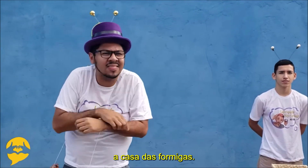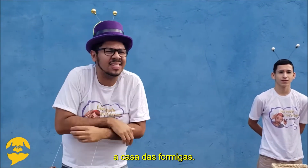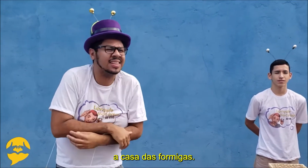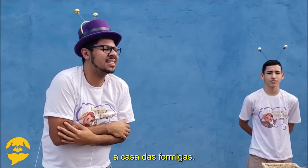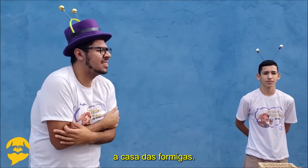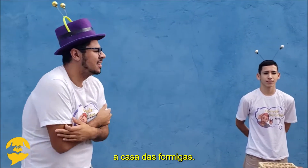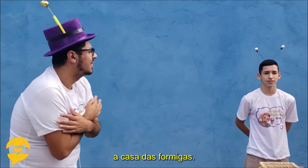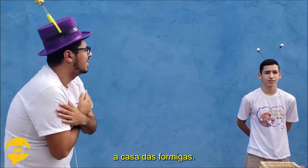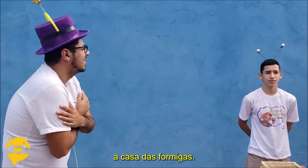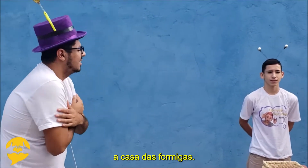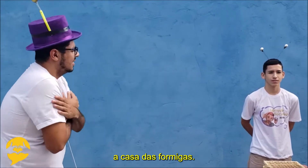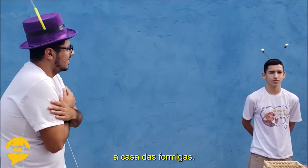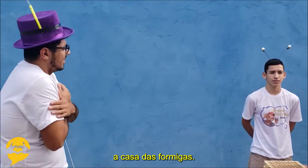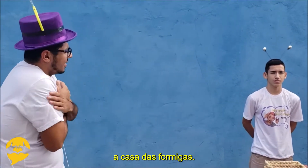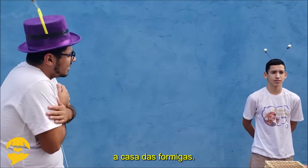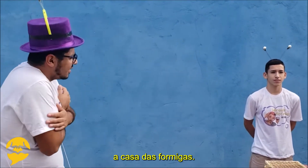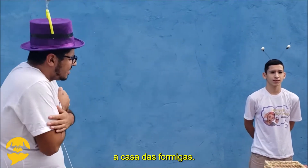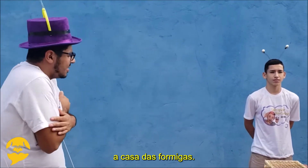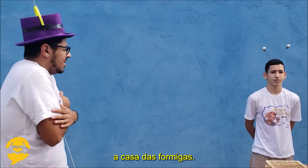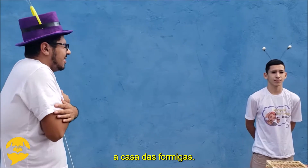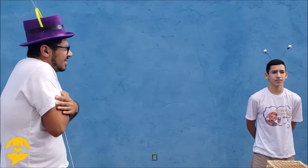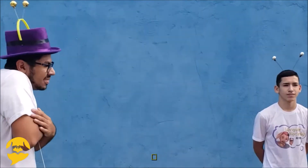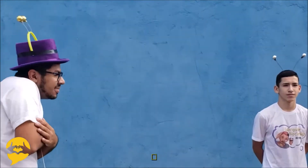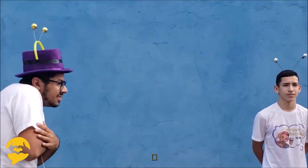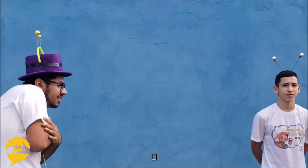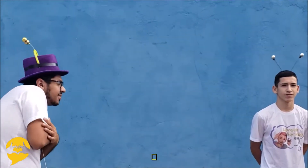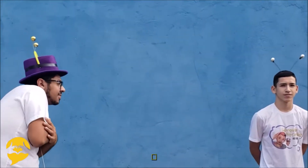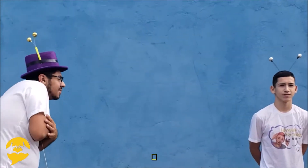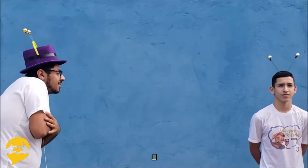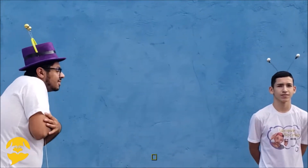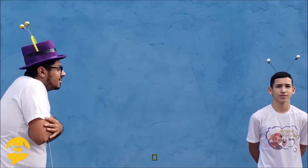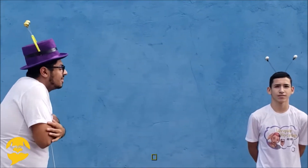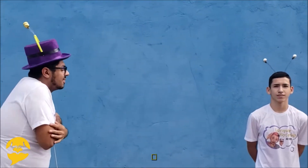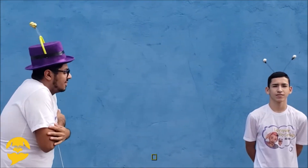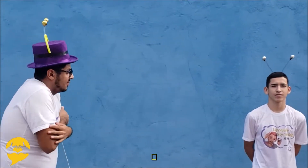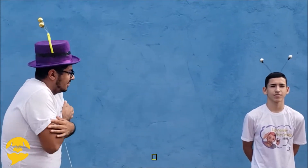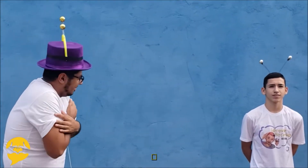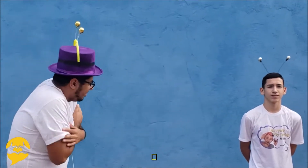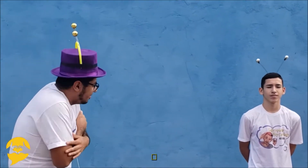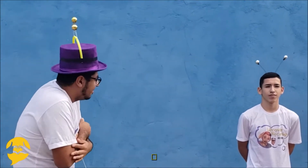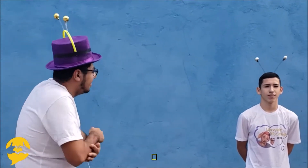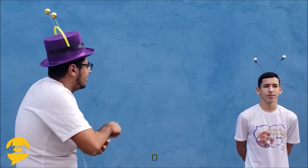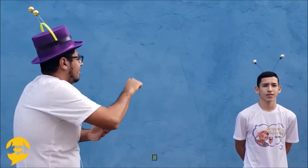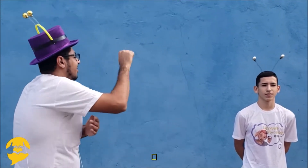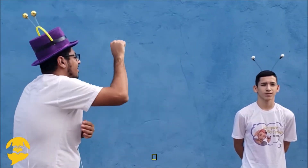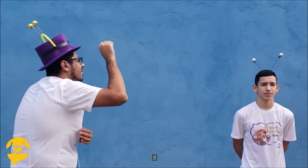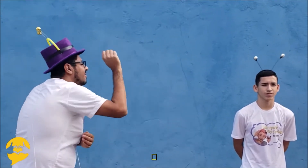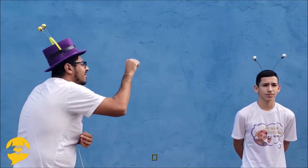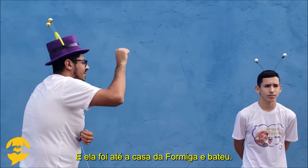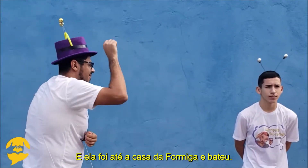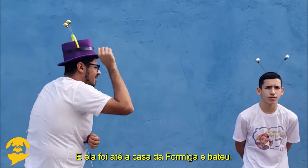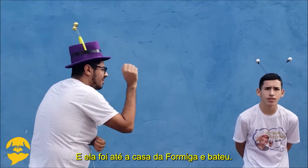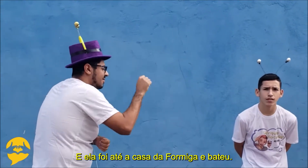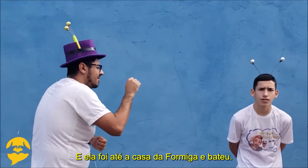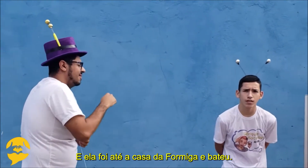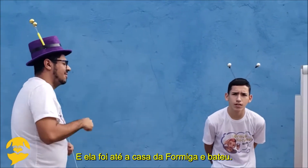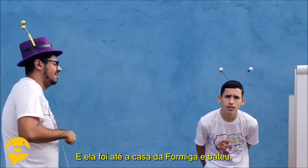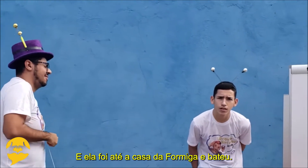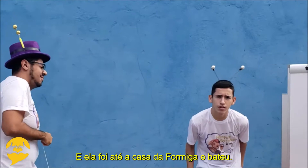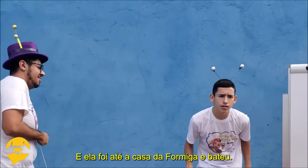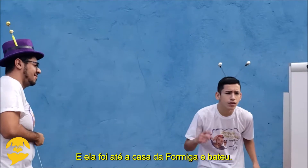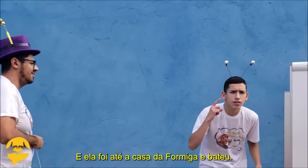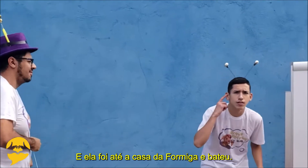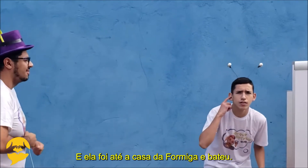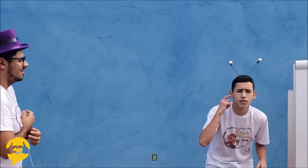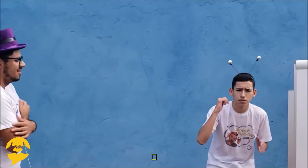A casa das formigas. Pé ante pé, Carlos caminha em direção ao formigueiro. E ela foi até a